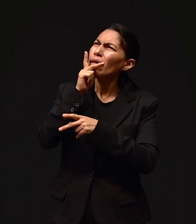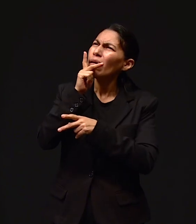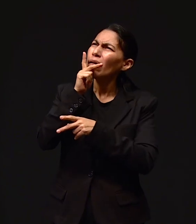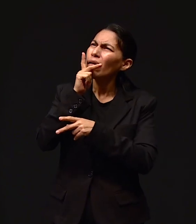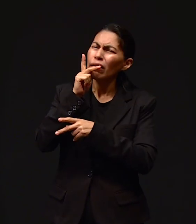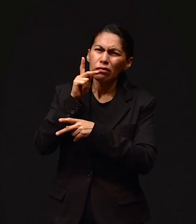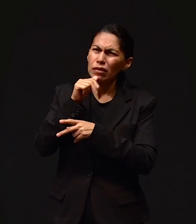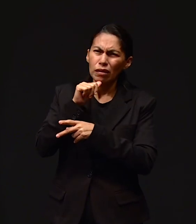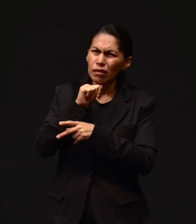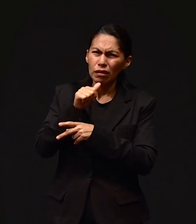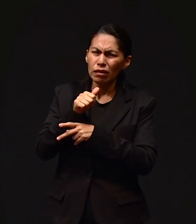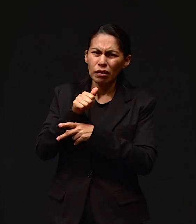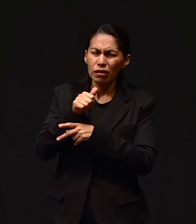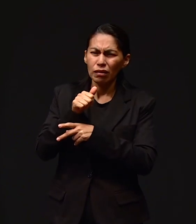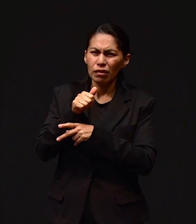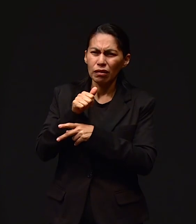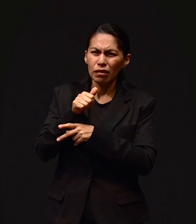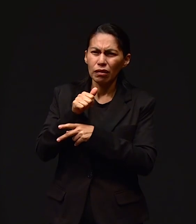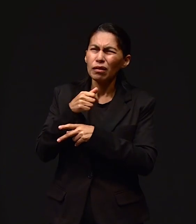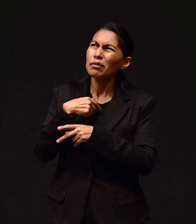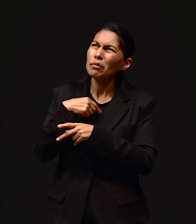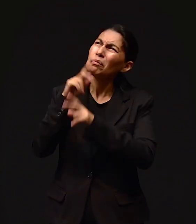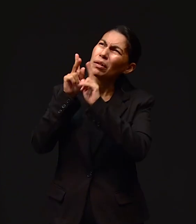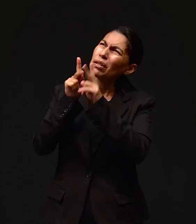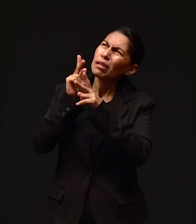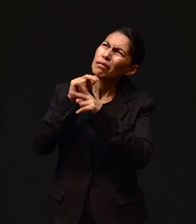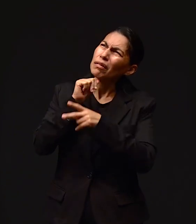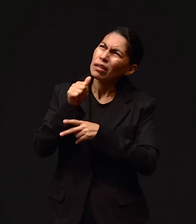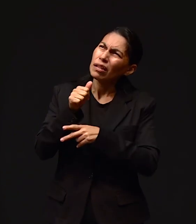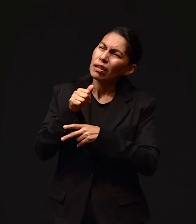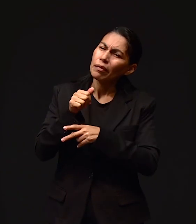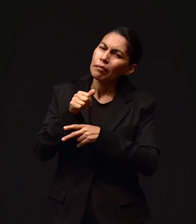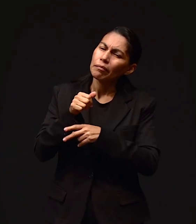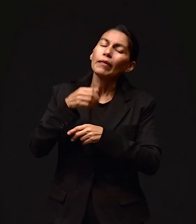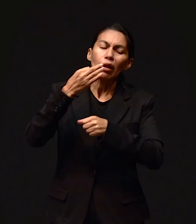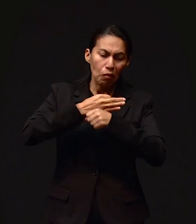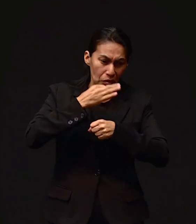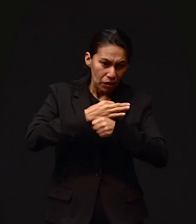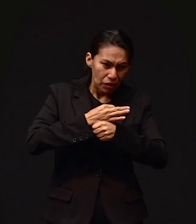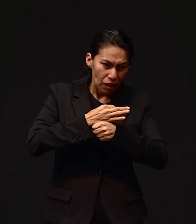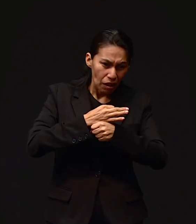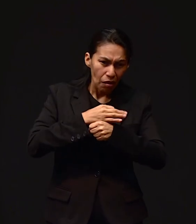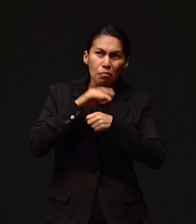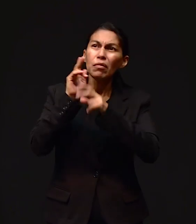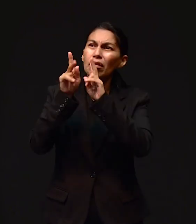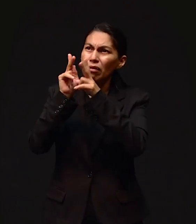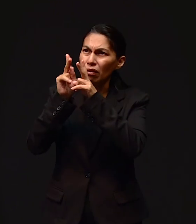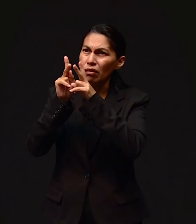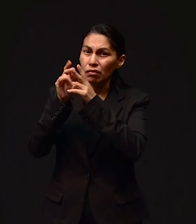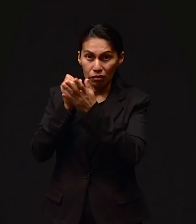así le digo a Jesús, mi papi. Y no he platicado. Pues voy a platicar con él ahorita.